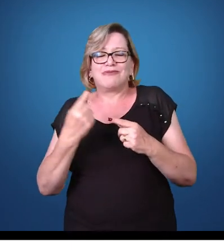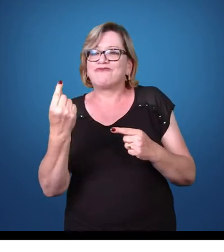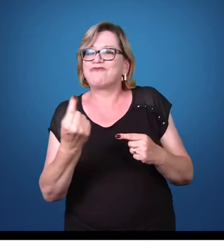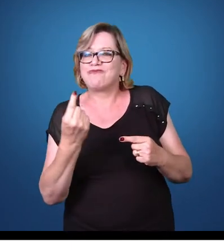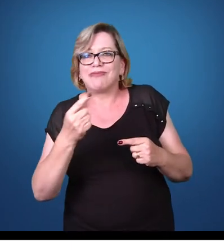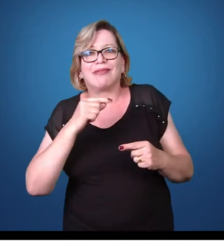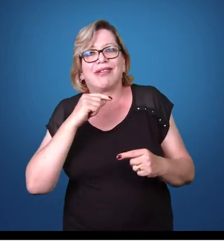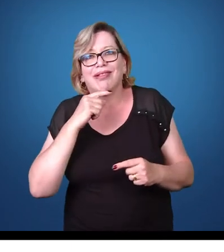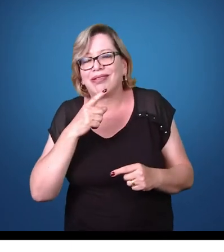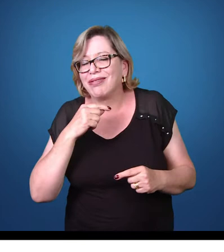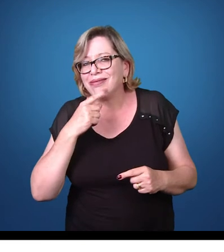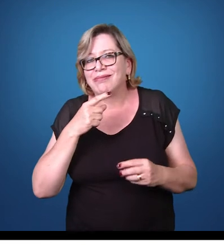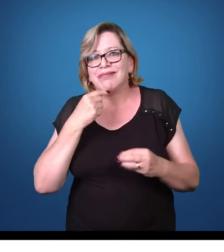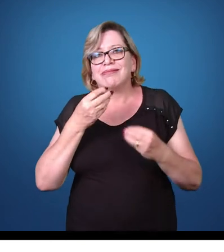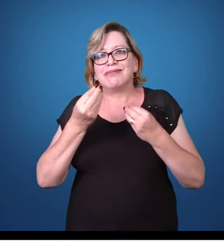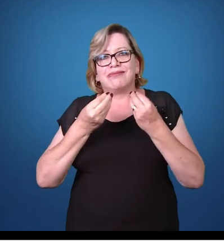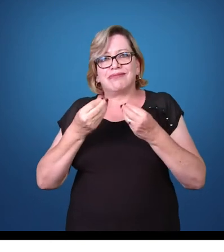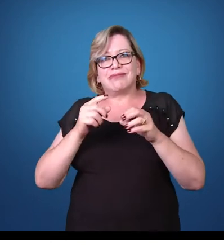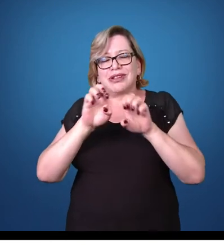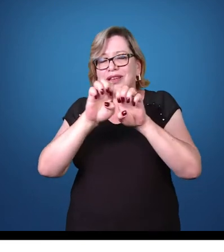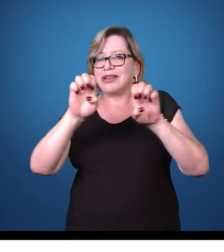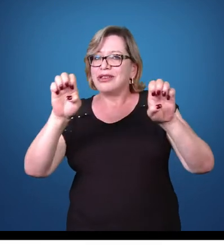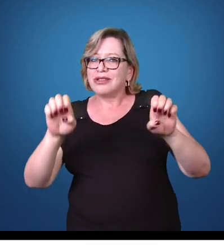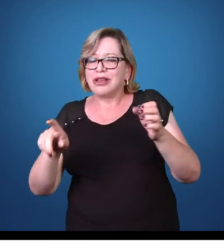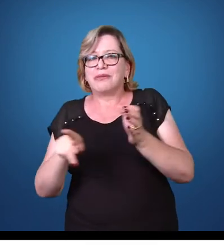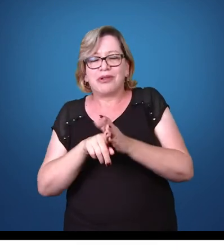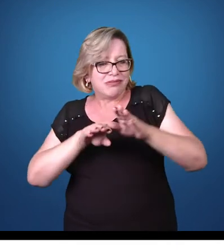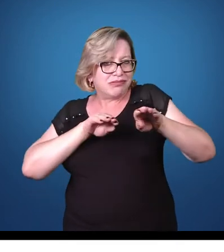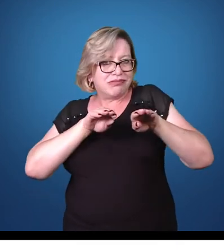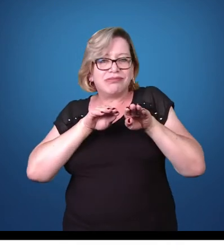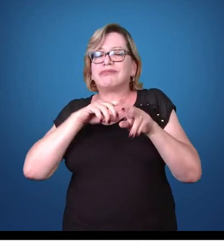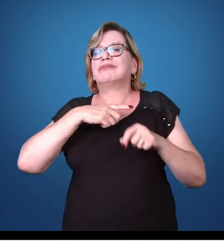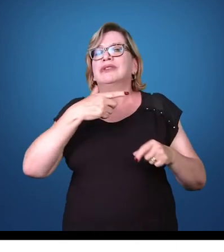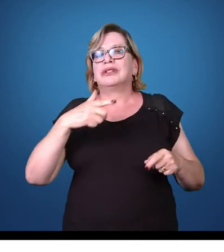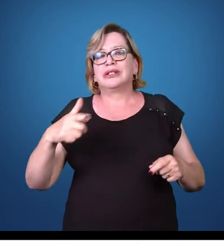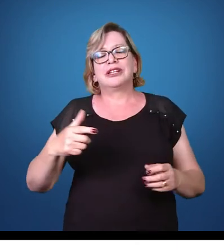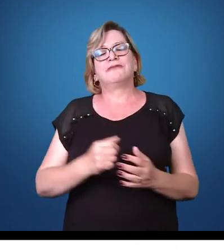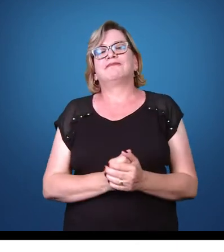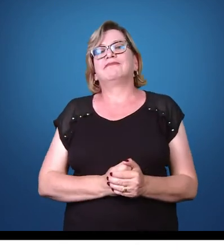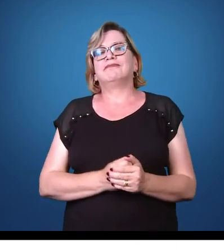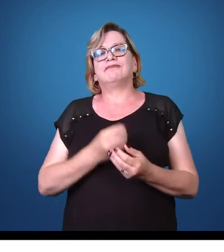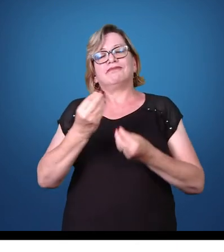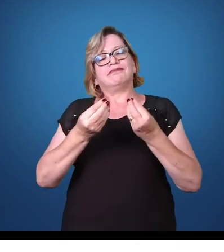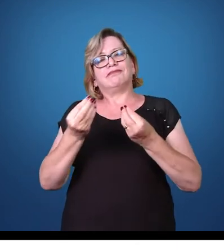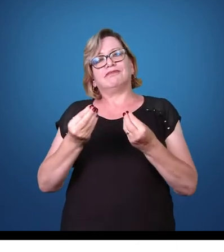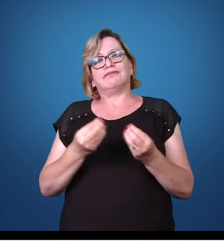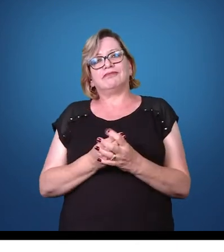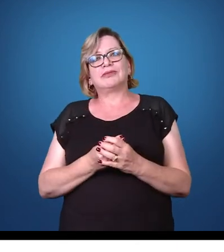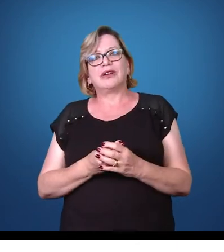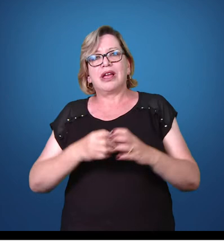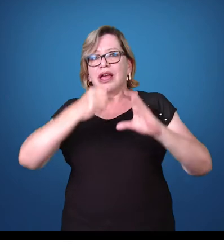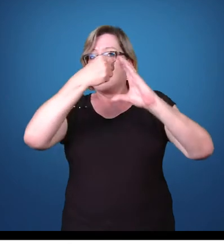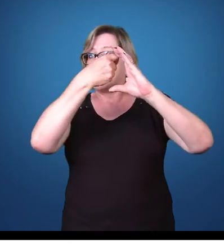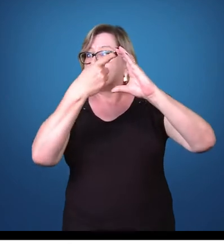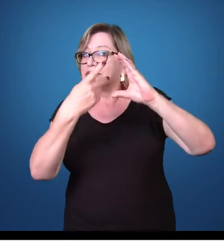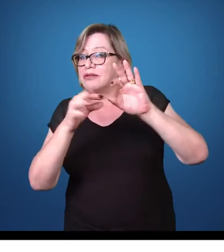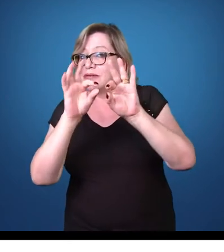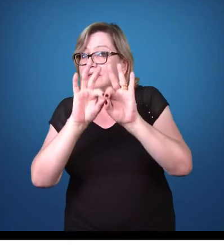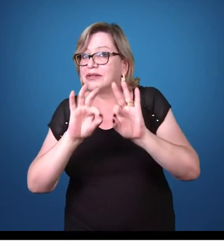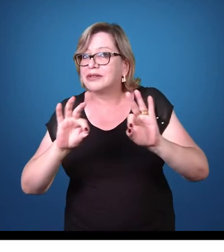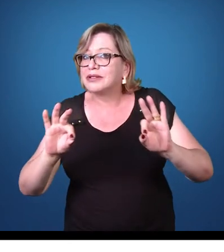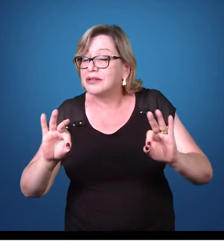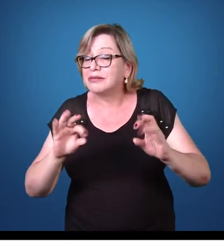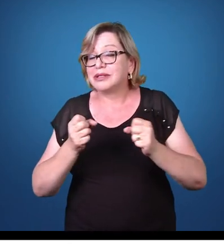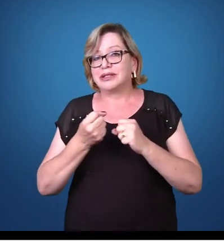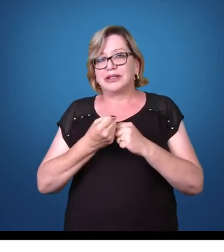não apresenta nenhuma estrutura específica para se locomover. Como foi falado, essa classificação é uma classificação mais popular. Se